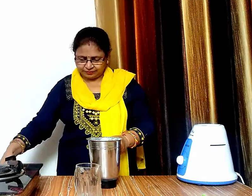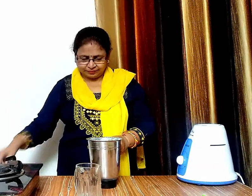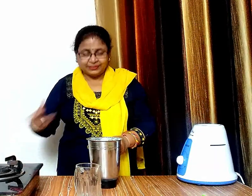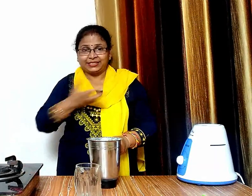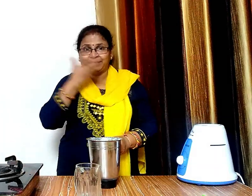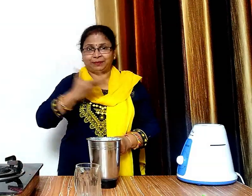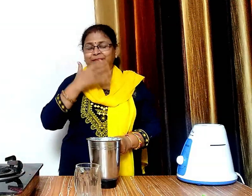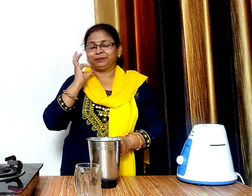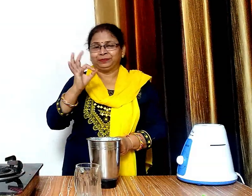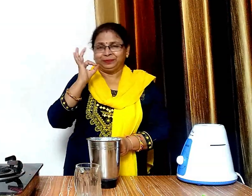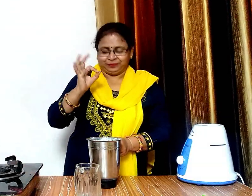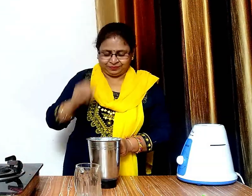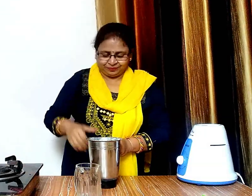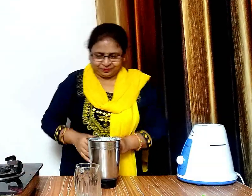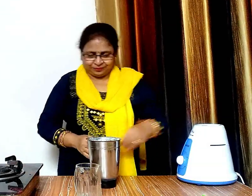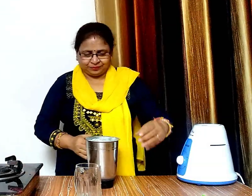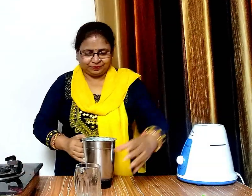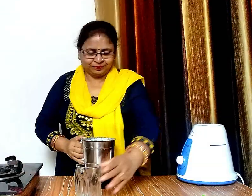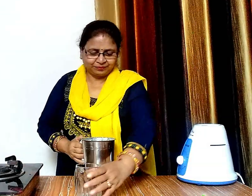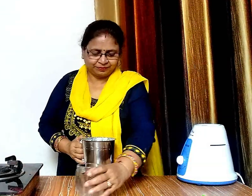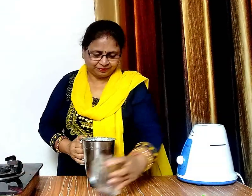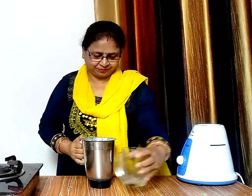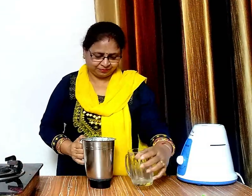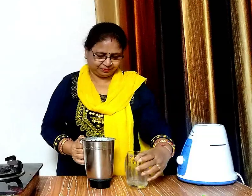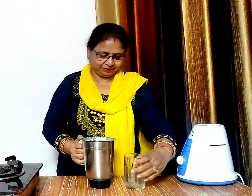आपल शेक भी बन चुका है अब हम इसको एक ग्लास में निकाल लेंगे